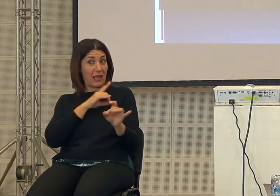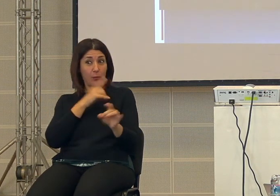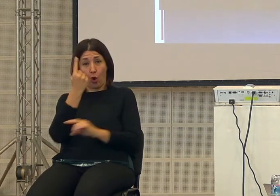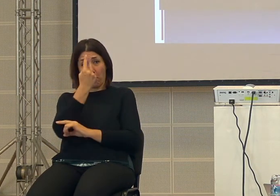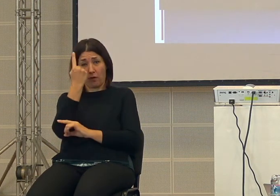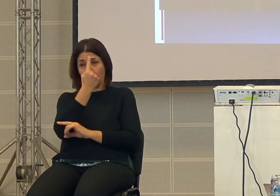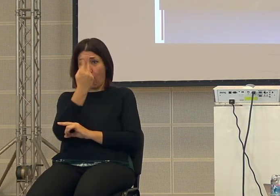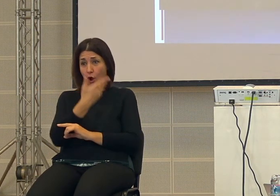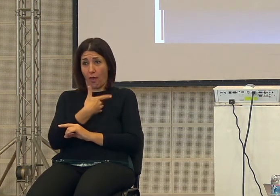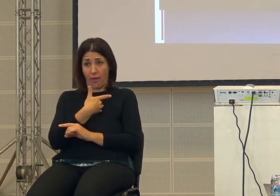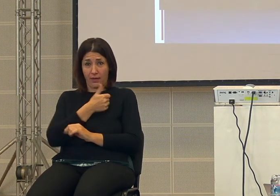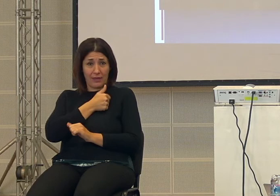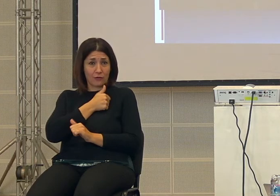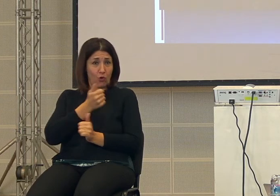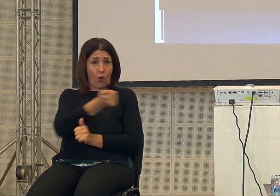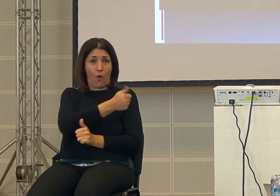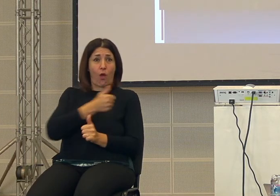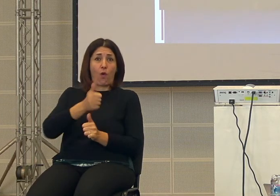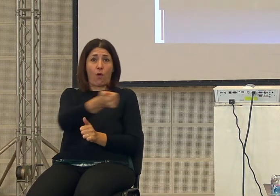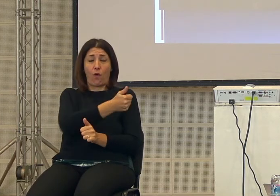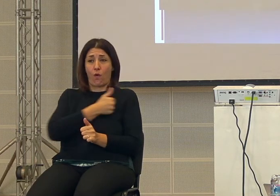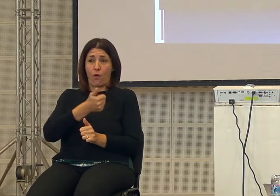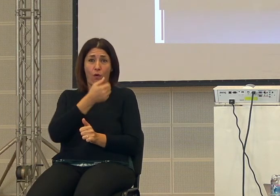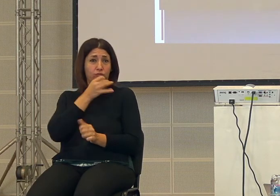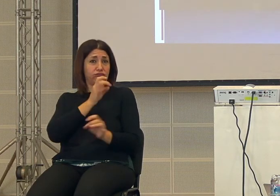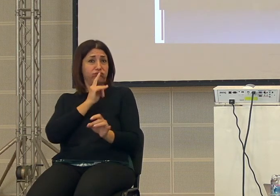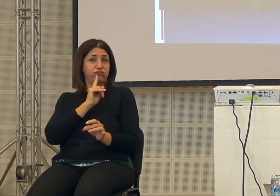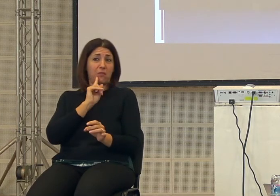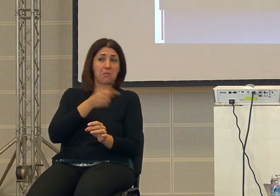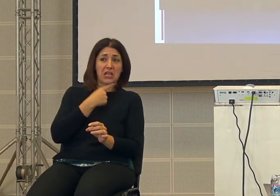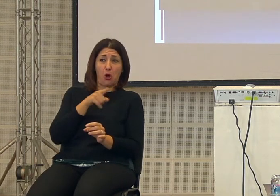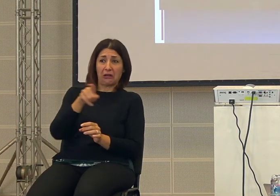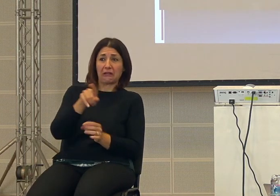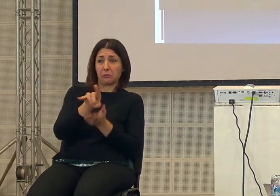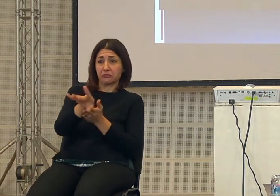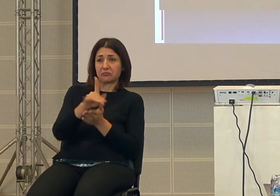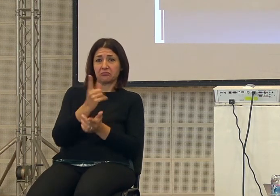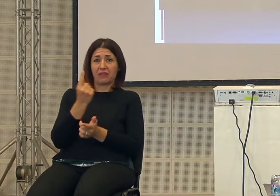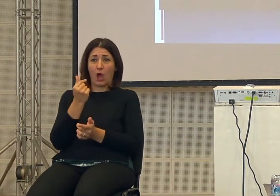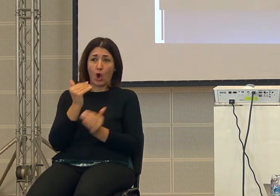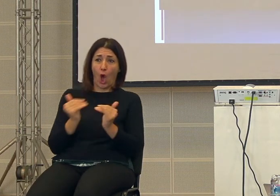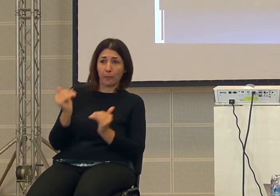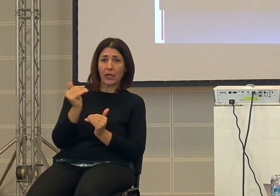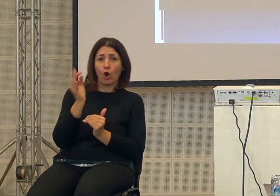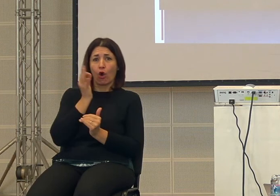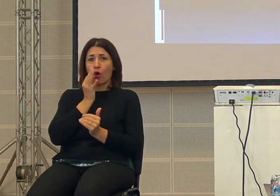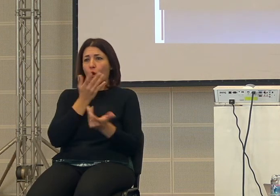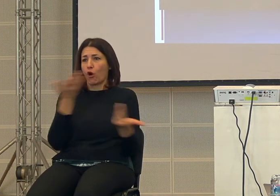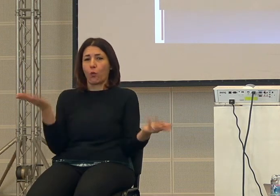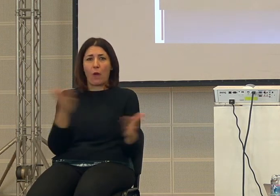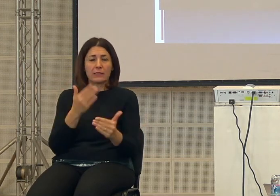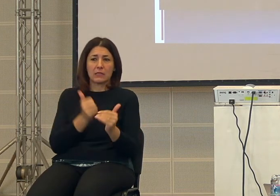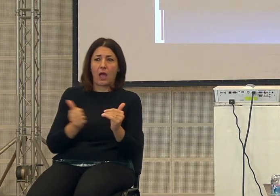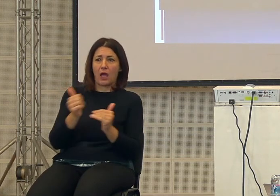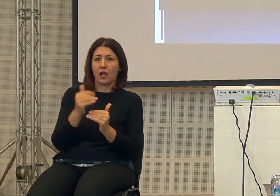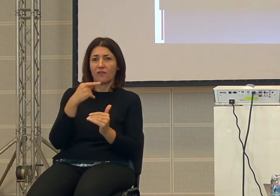essere anche in grado messo in grado di essere migliori di un altro anche in termini economici di ricchezza eccetera e se uno mi